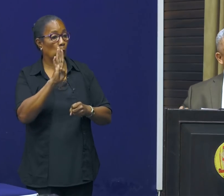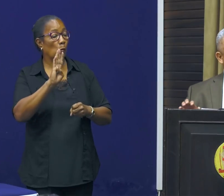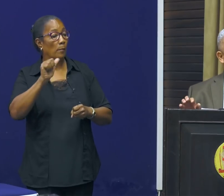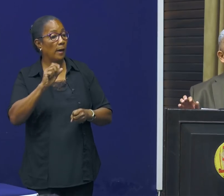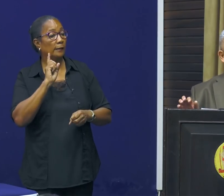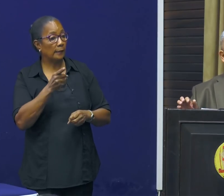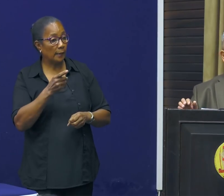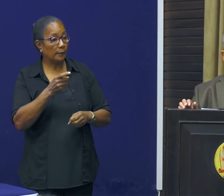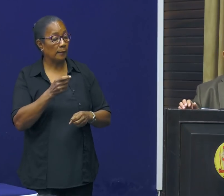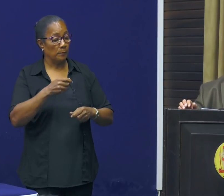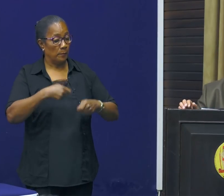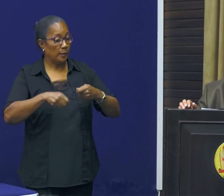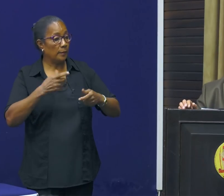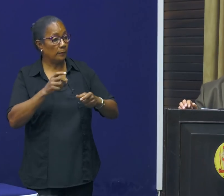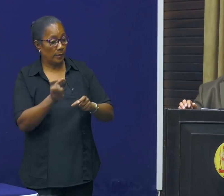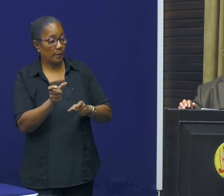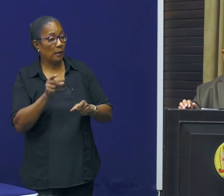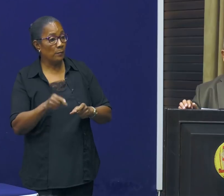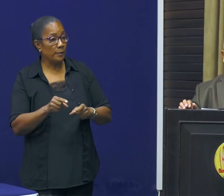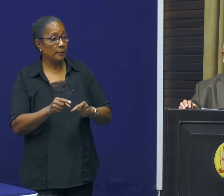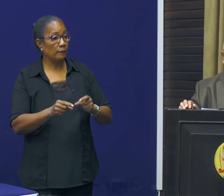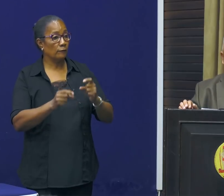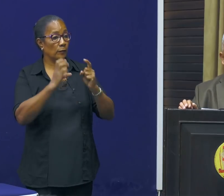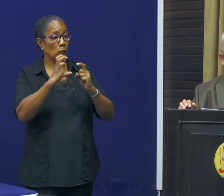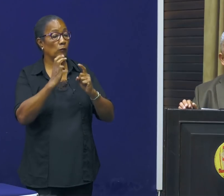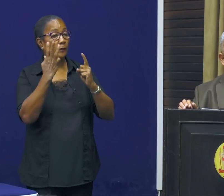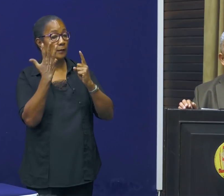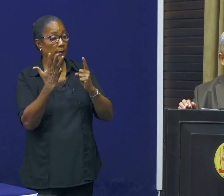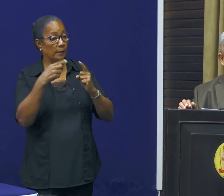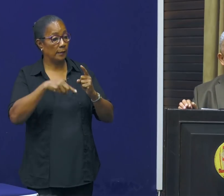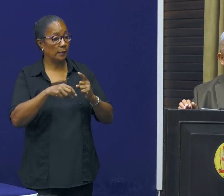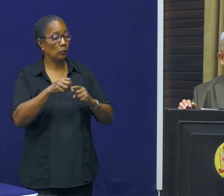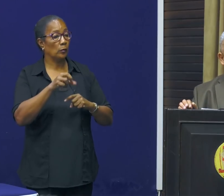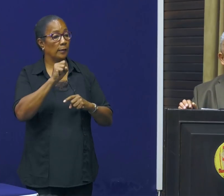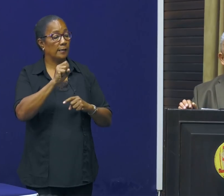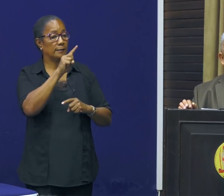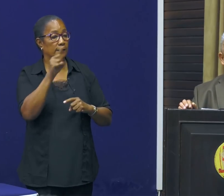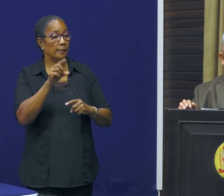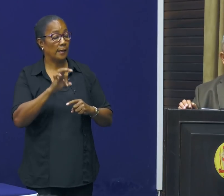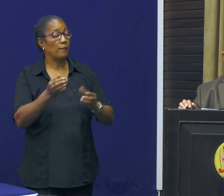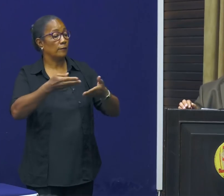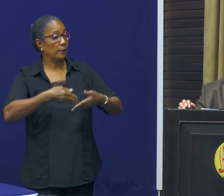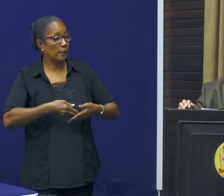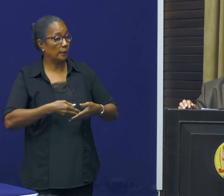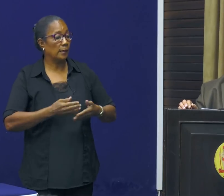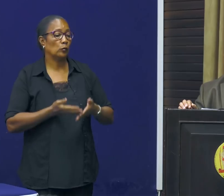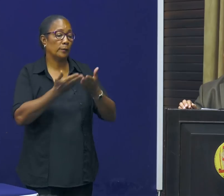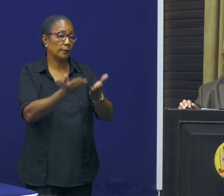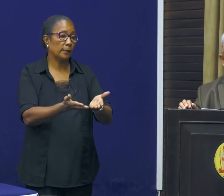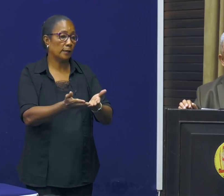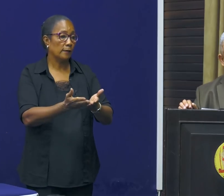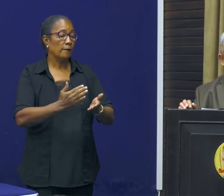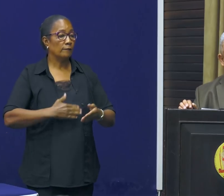medicamenten van het Cuba ten behoefte van COVID-19 hier door het SZF zullen worden binnengebracht en ter beschikking zullen worden gesteld